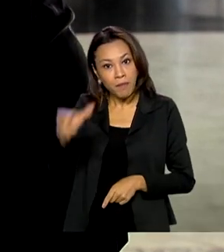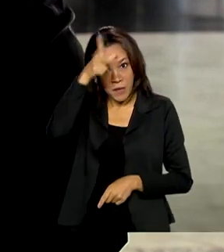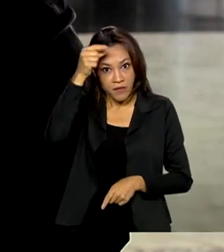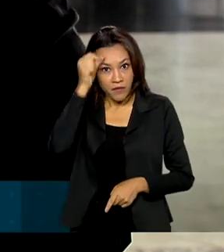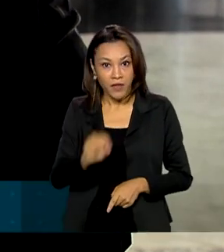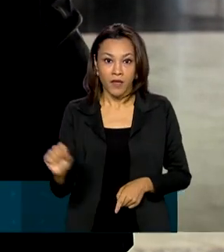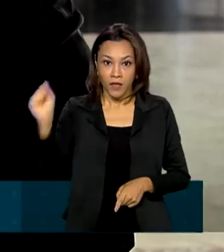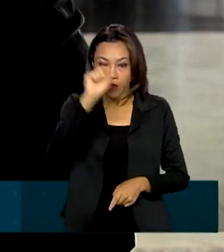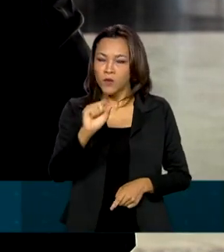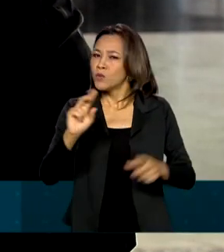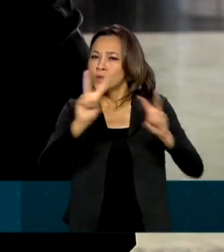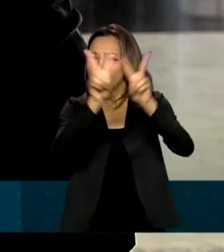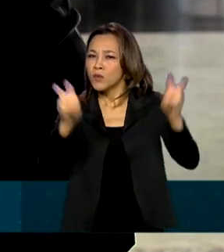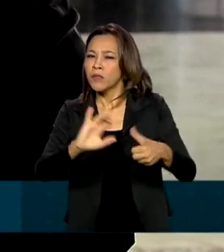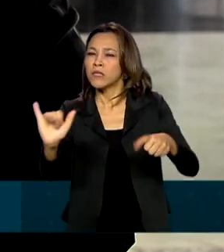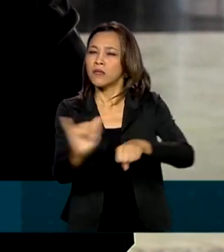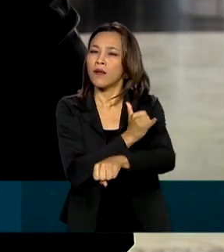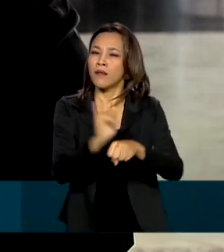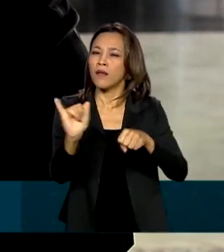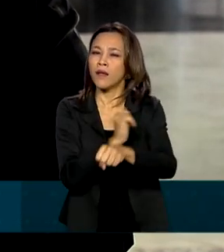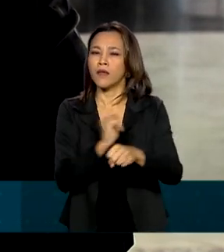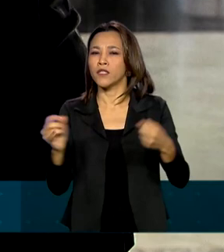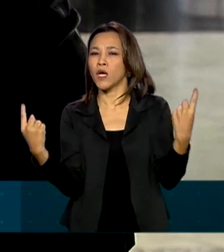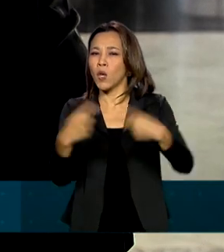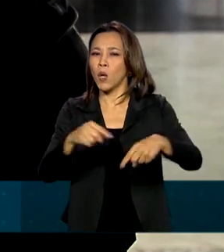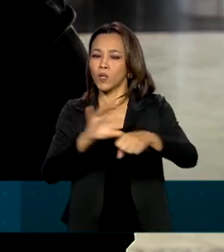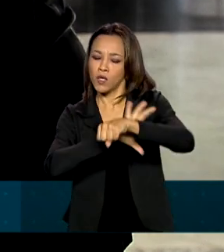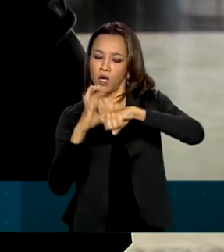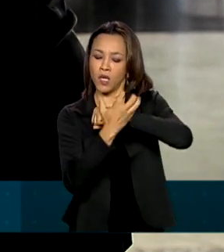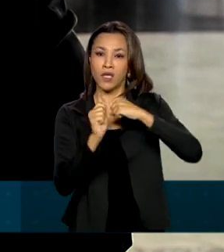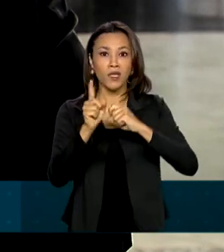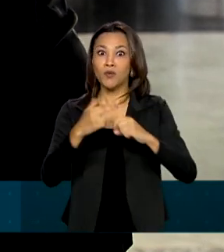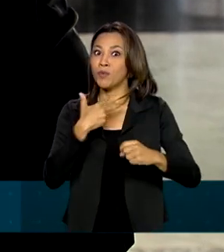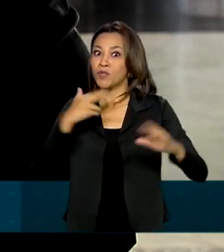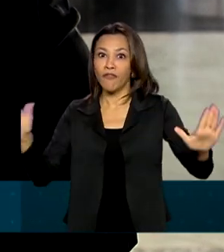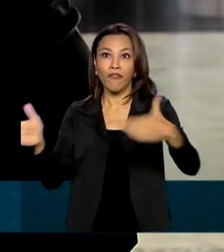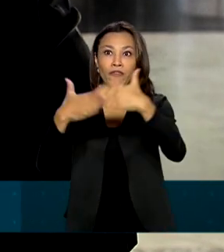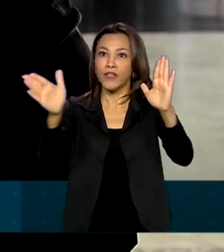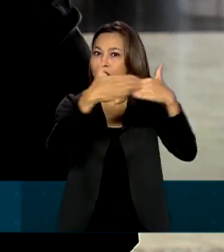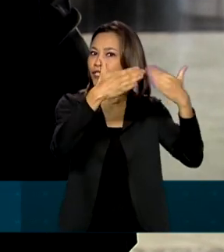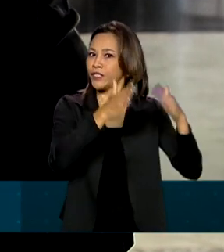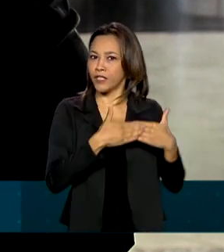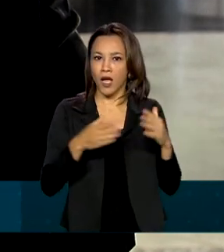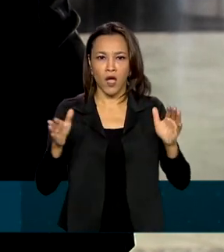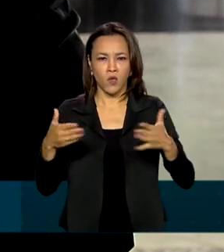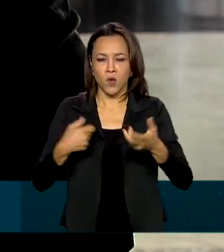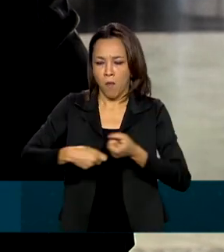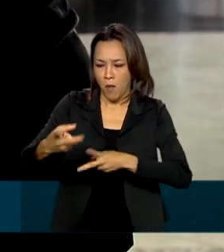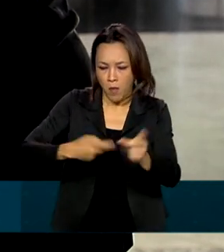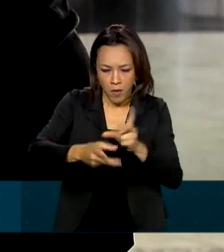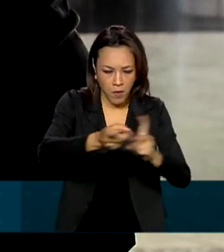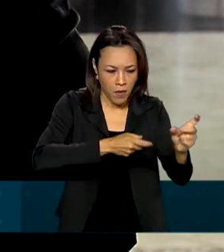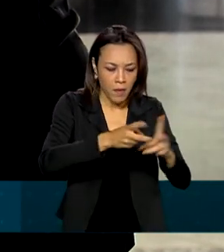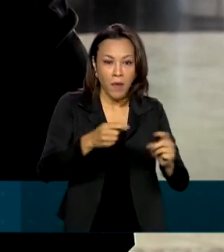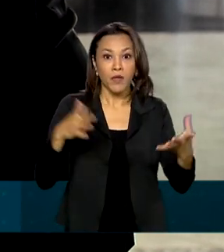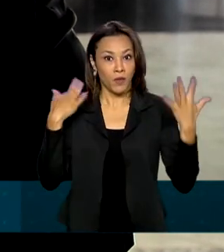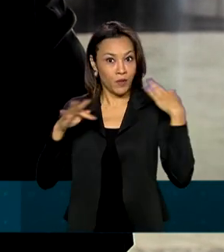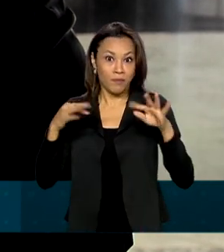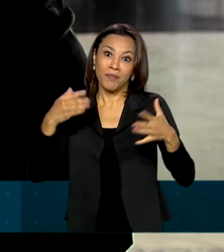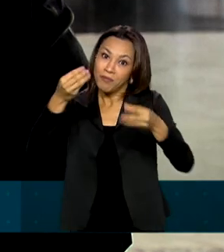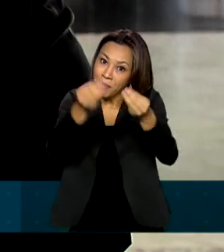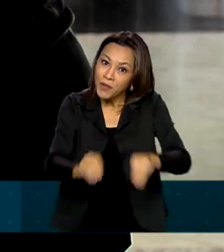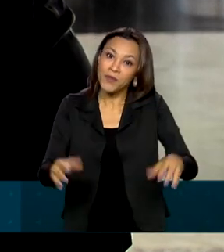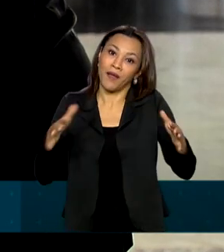coronavírus. Ele pediu para que não sejam totalmente fechados o comércio e os serviços para não prejudicar o turismo que